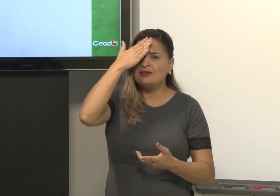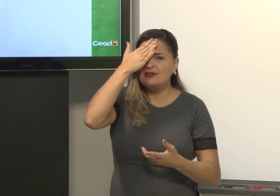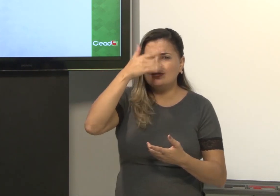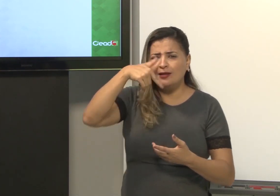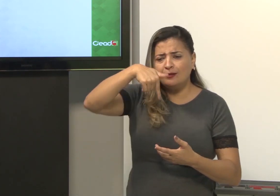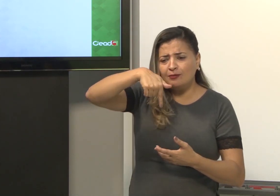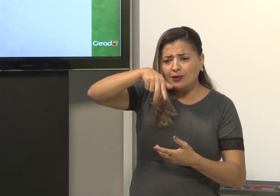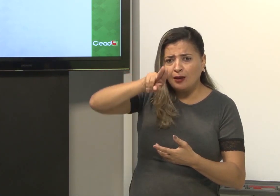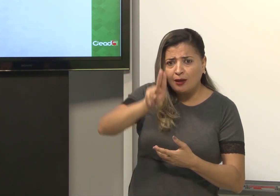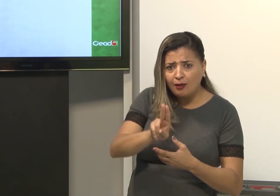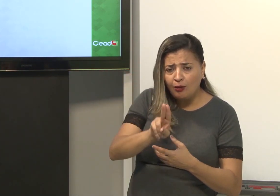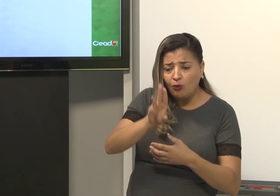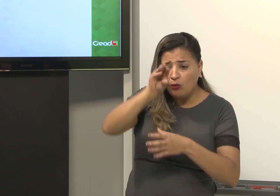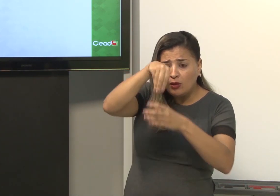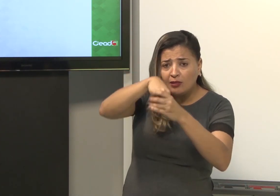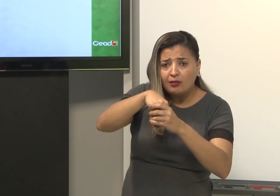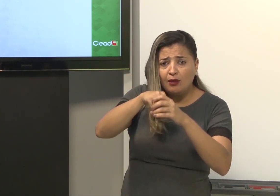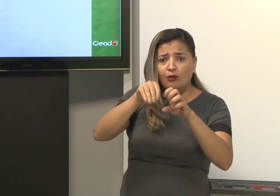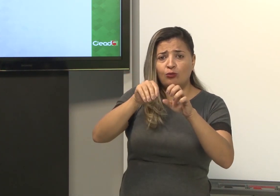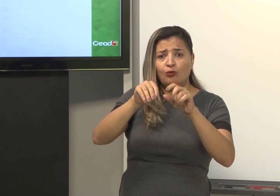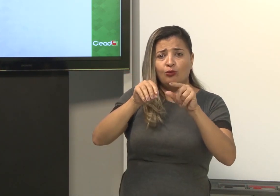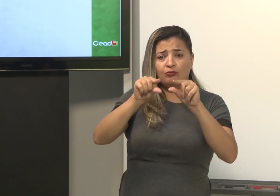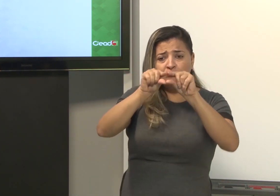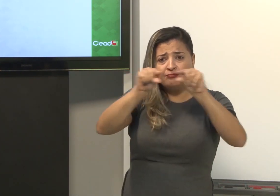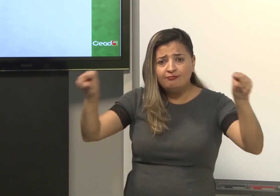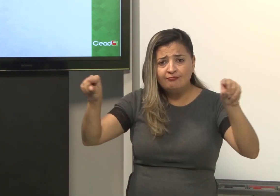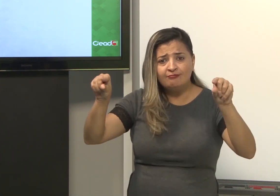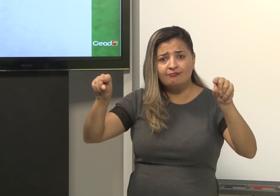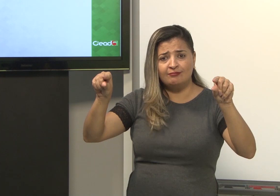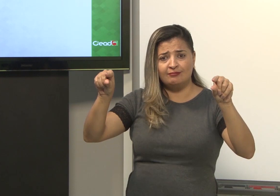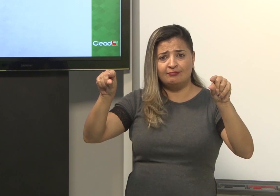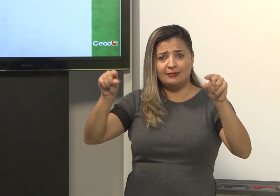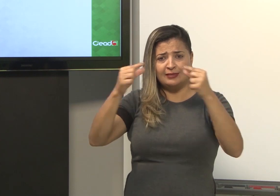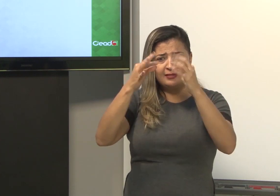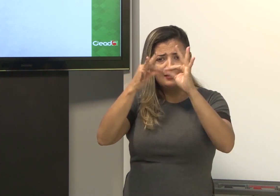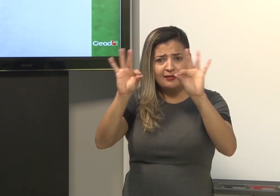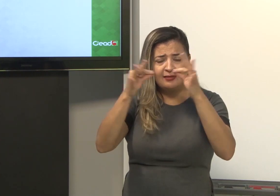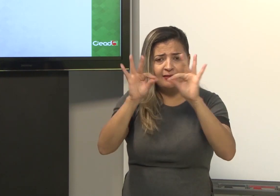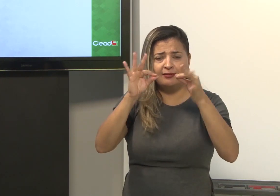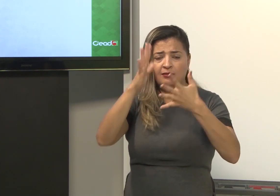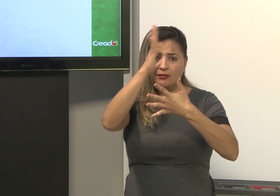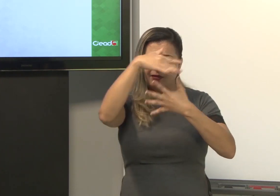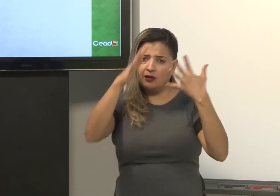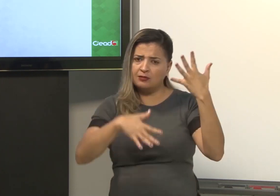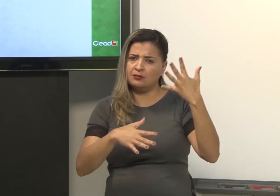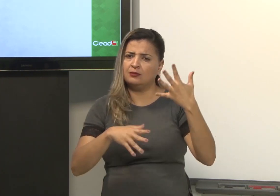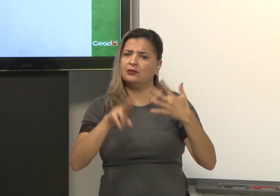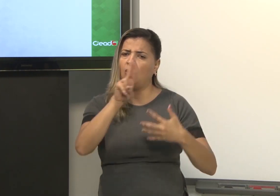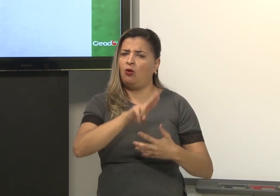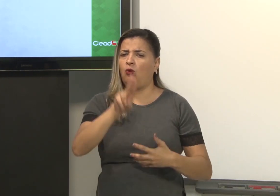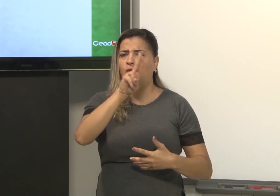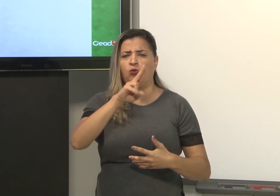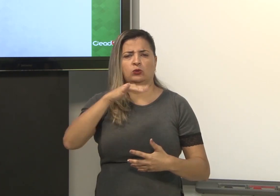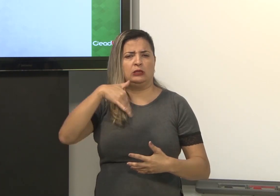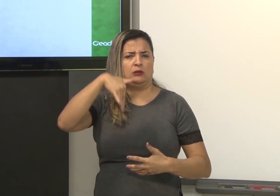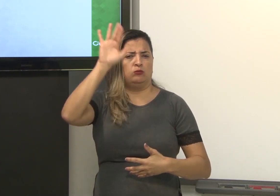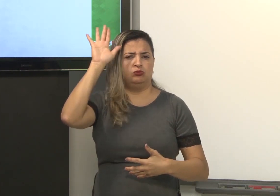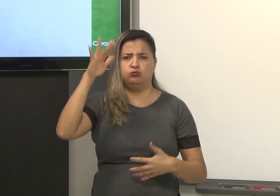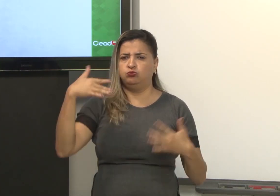Então, usa-se esse QU. Então, se ele está inserido na frase, dentro da sintaxe da